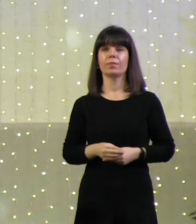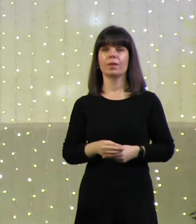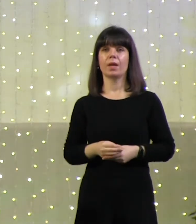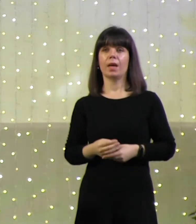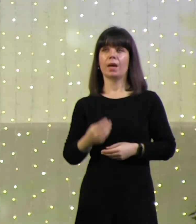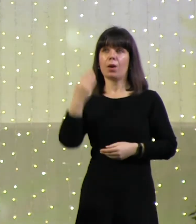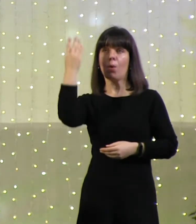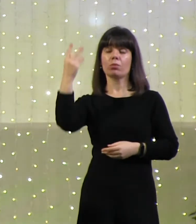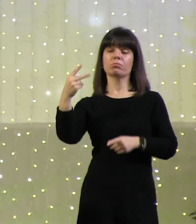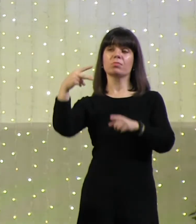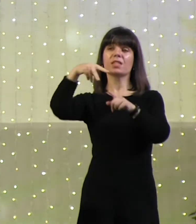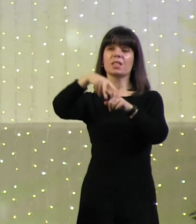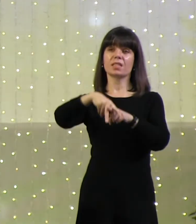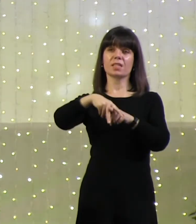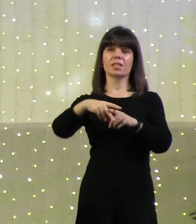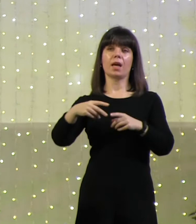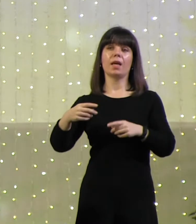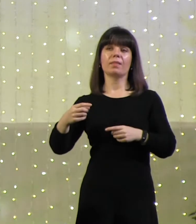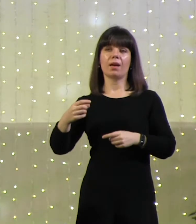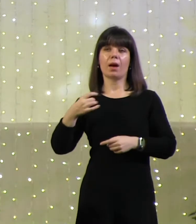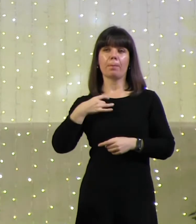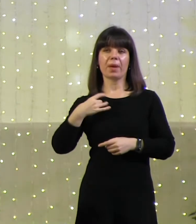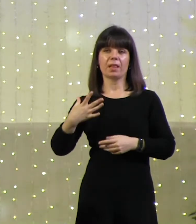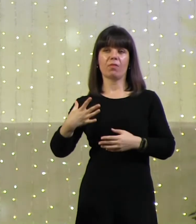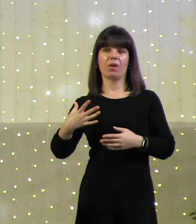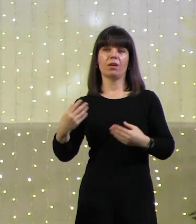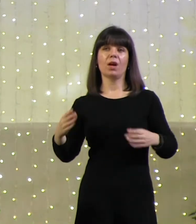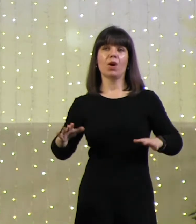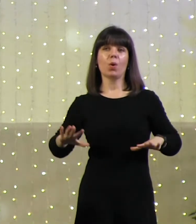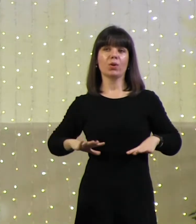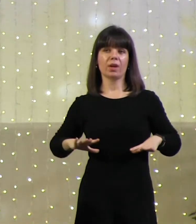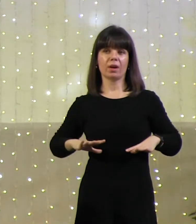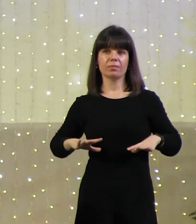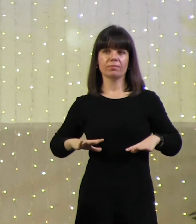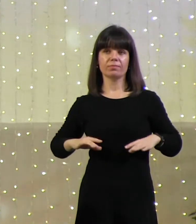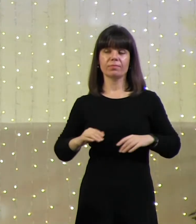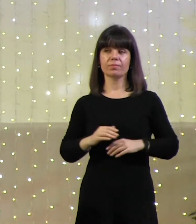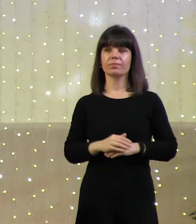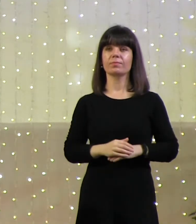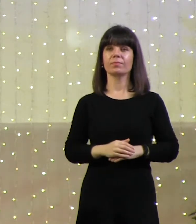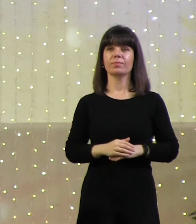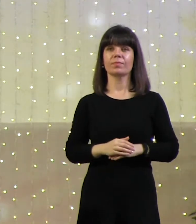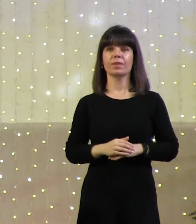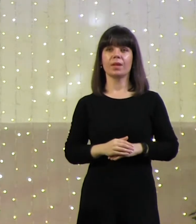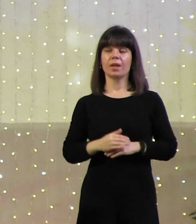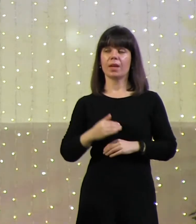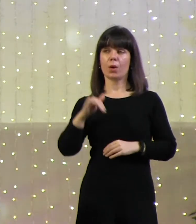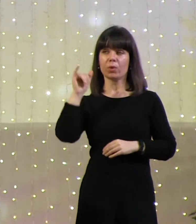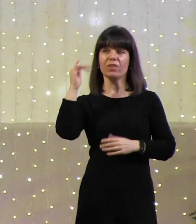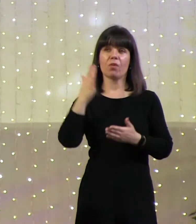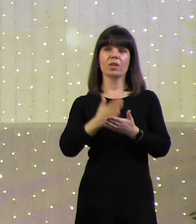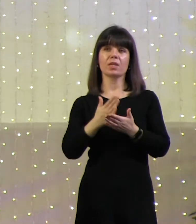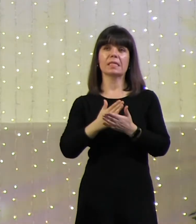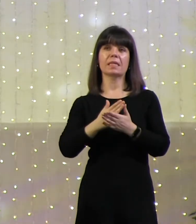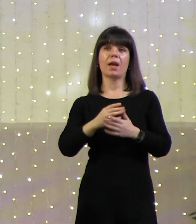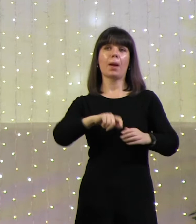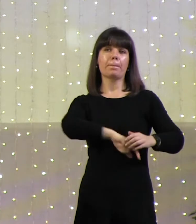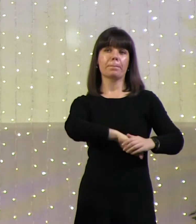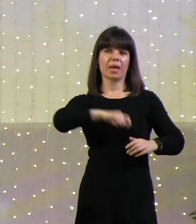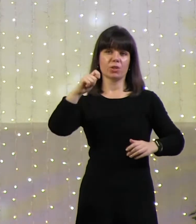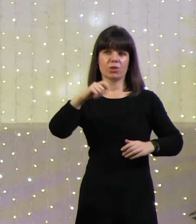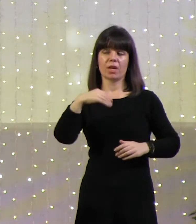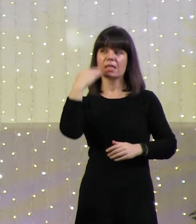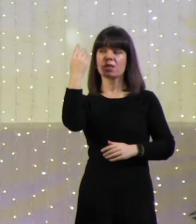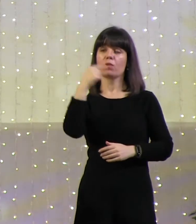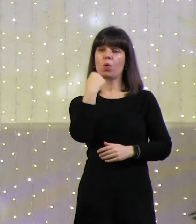И у Него есть меч. Это Слово. И этот меч из Его уст. И Он идет на брань, на